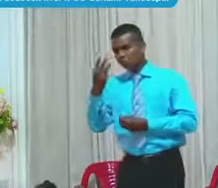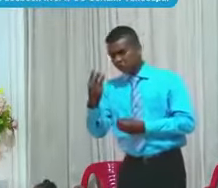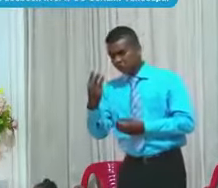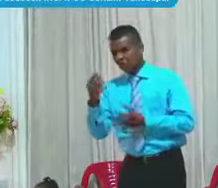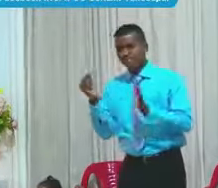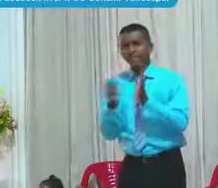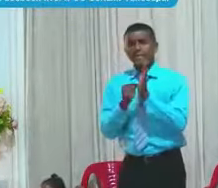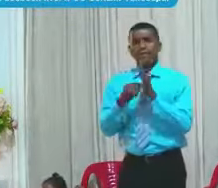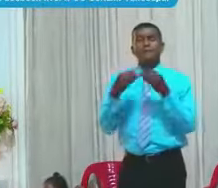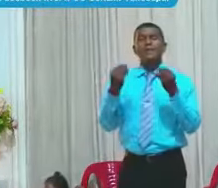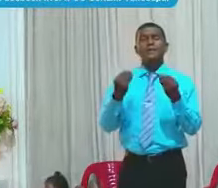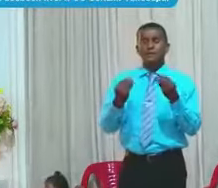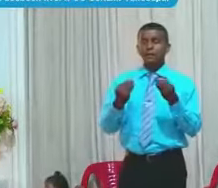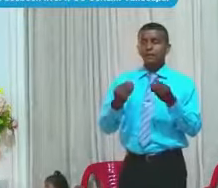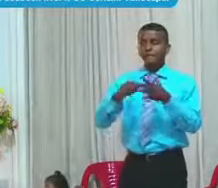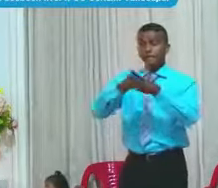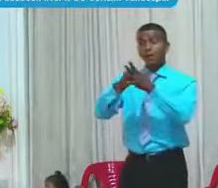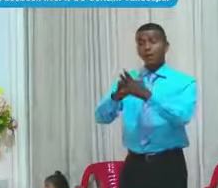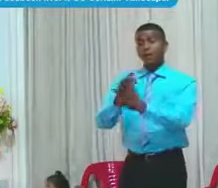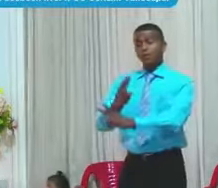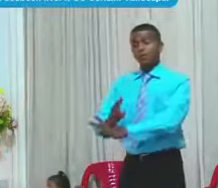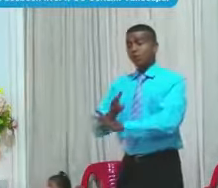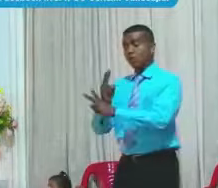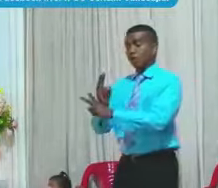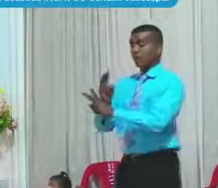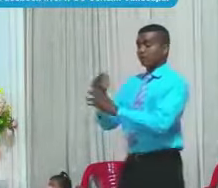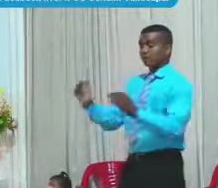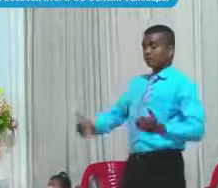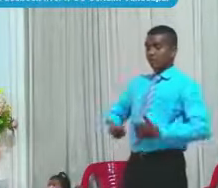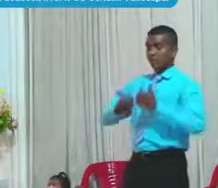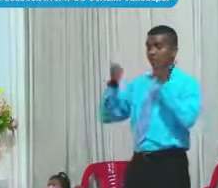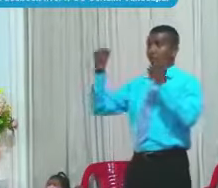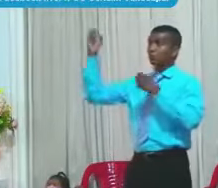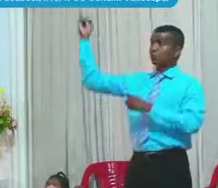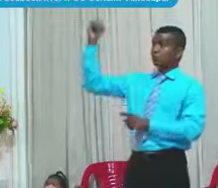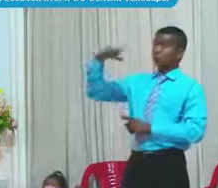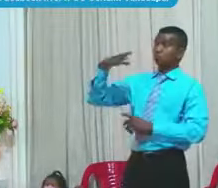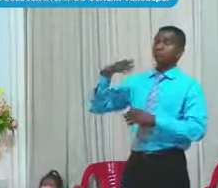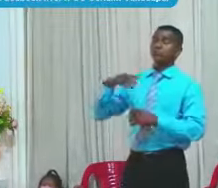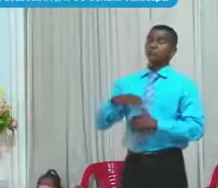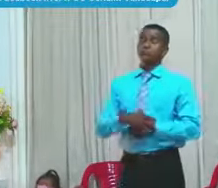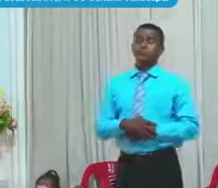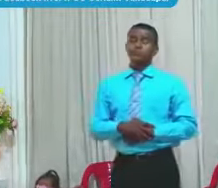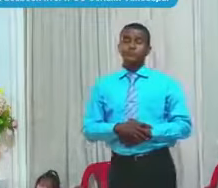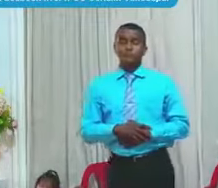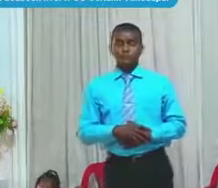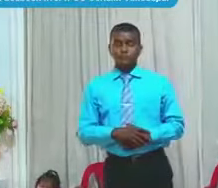Su alma Del sepulcro Y para Iluminarlo Con la luz De los vivientes